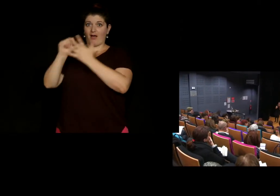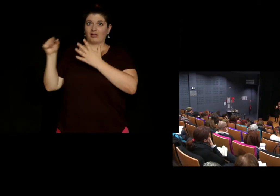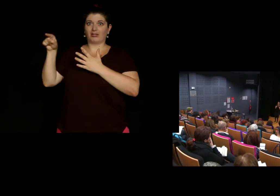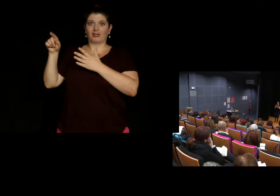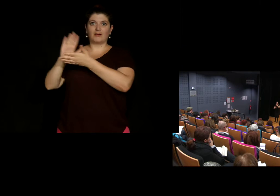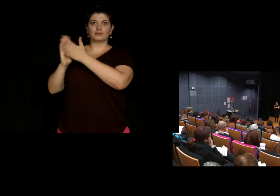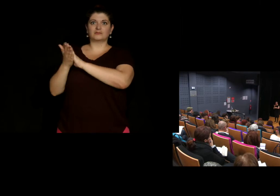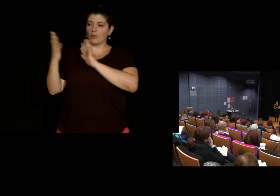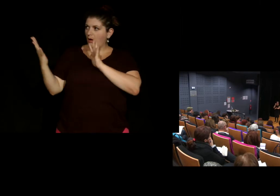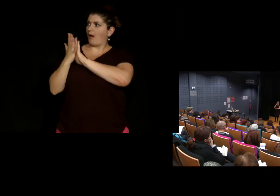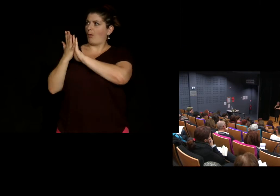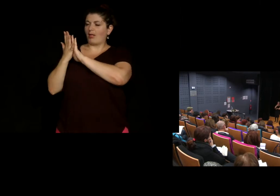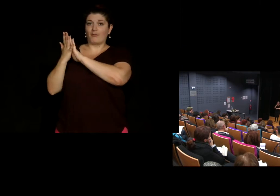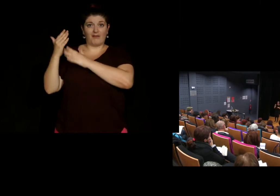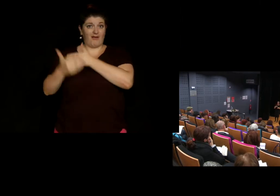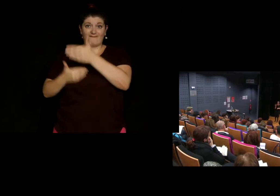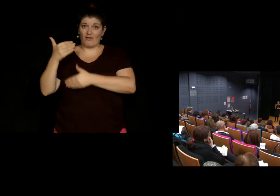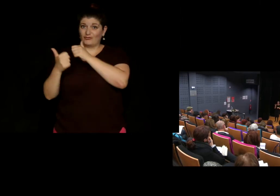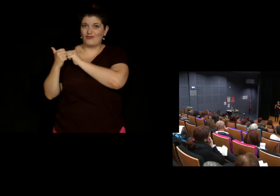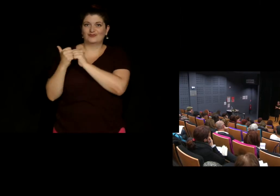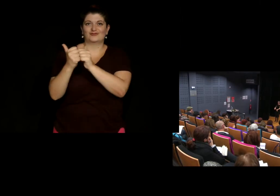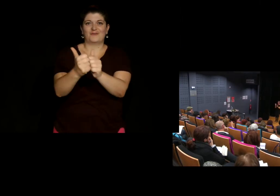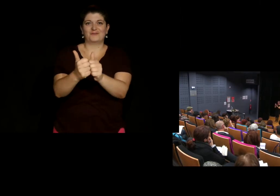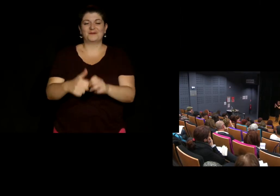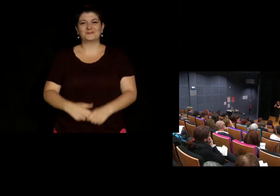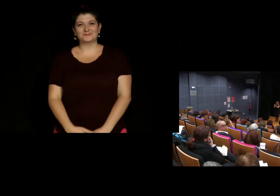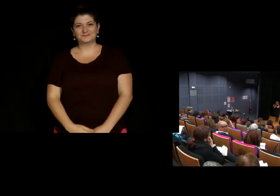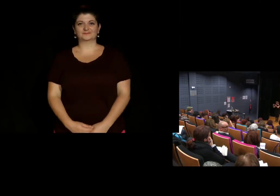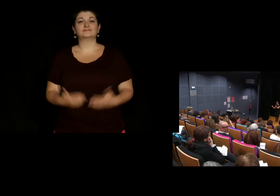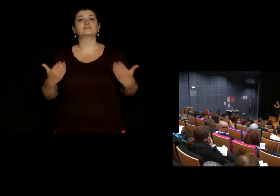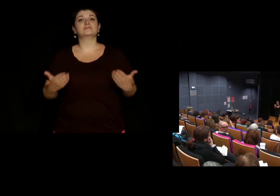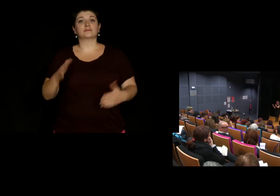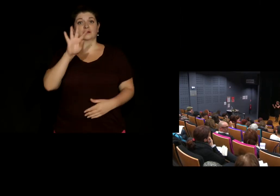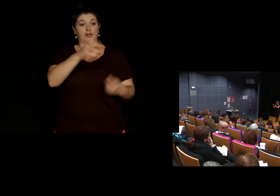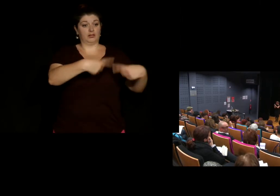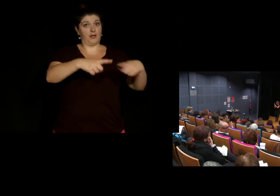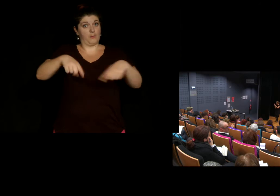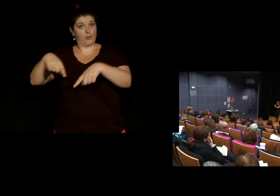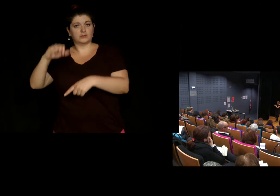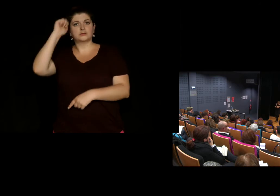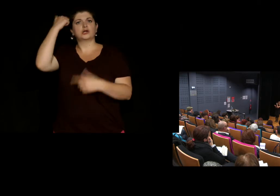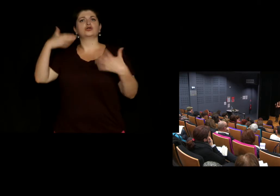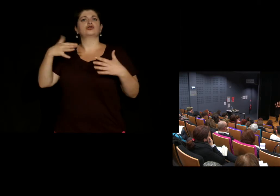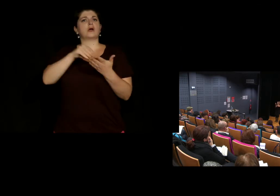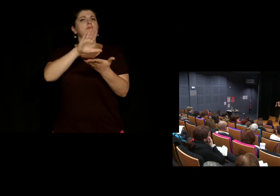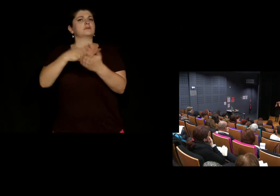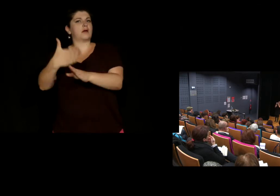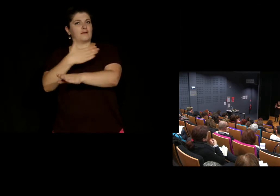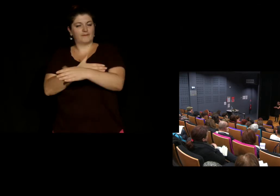rencontre il y a dix ans avec Axe et qu'on a avancé avec eux et qu'on a pu on a quatre tables rondes les stagiaires ont déjà choisi